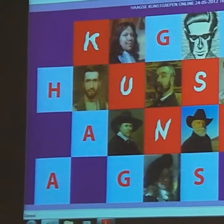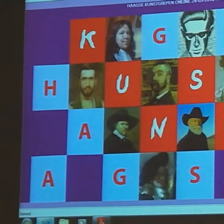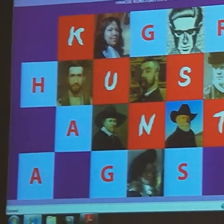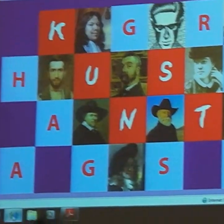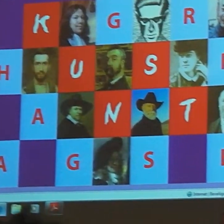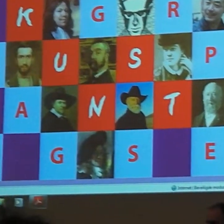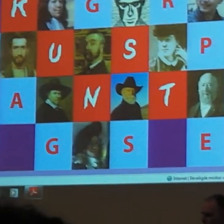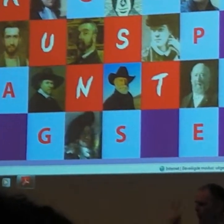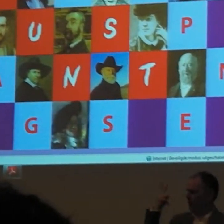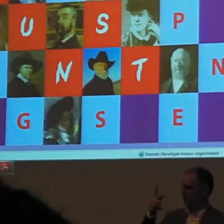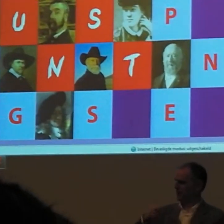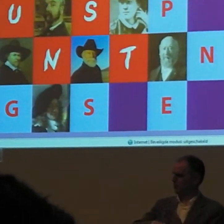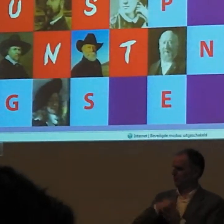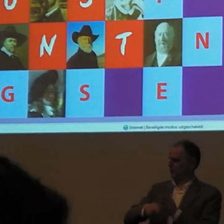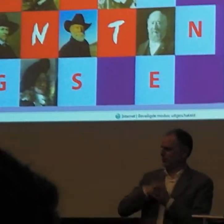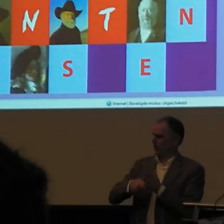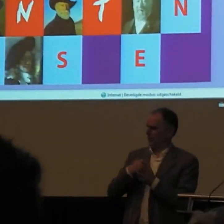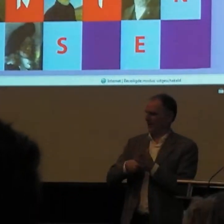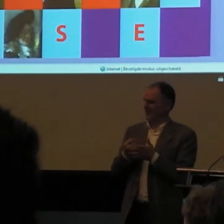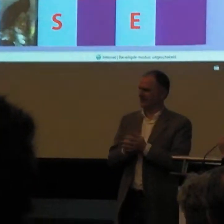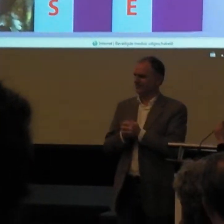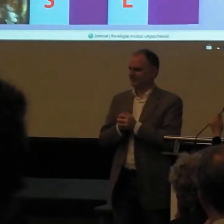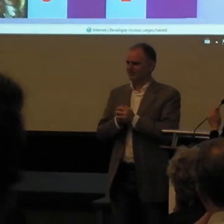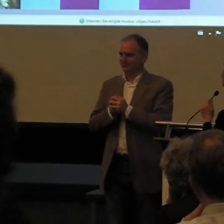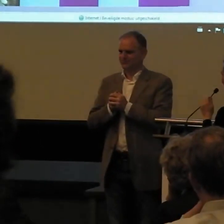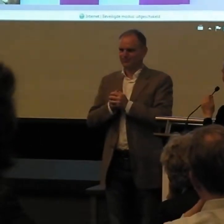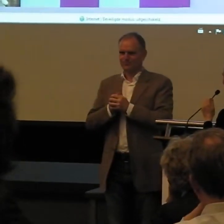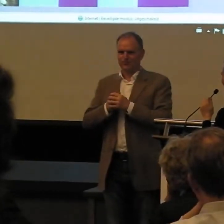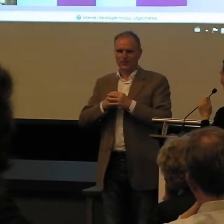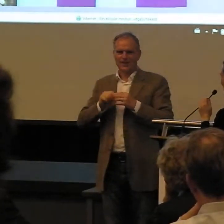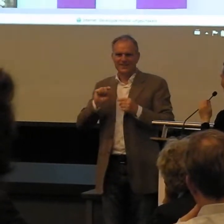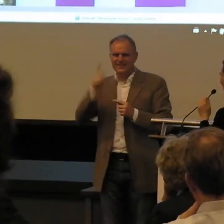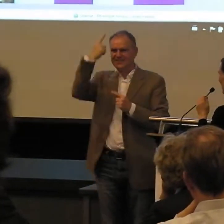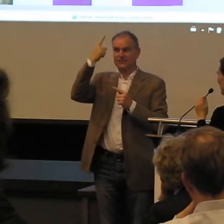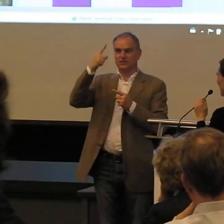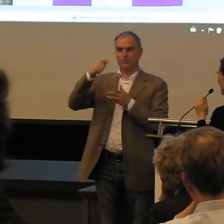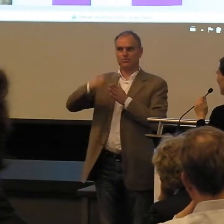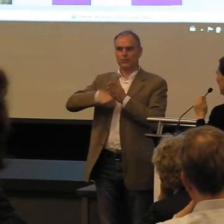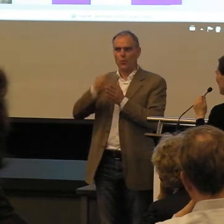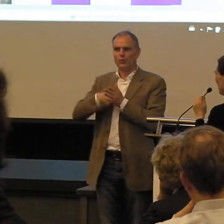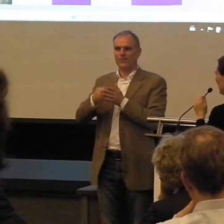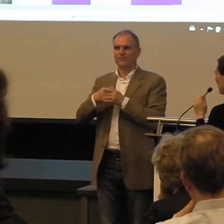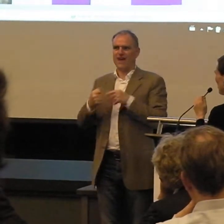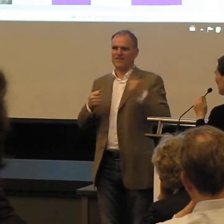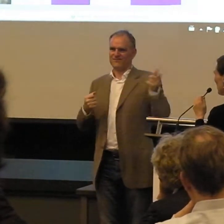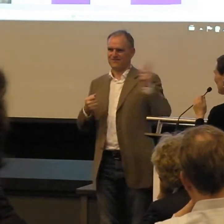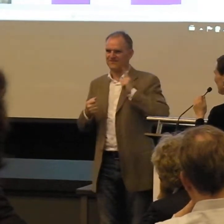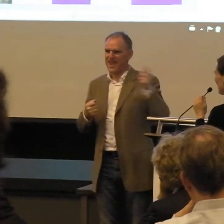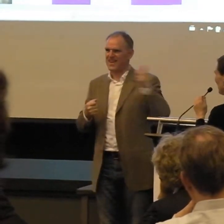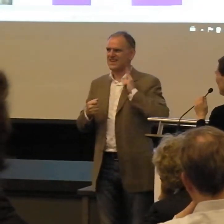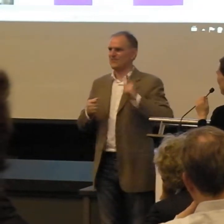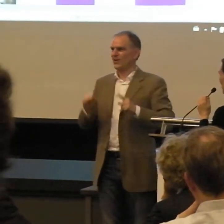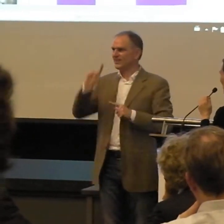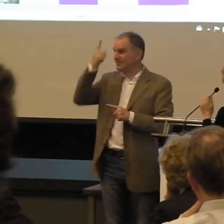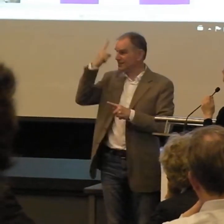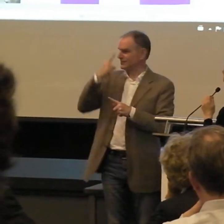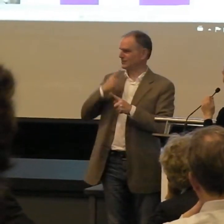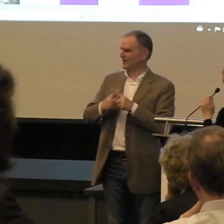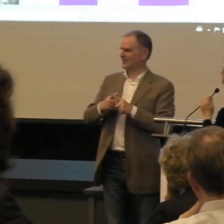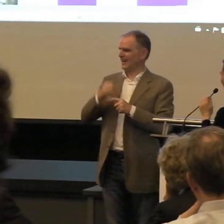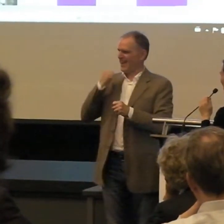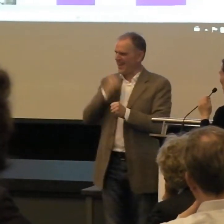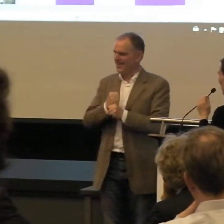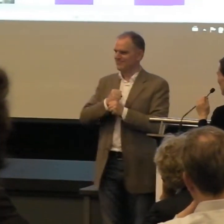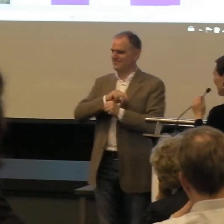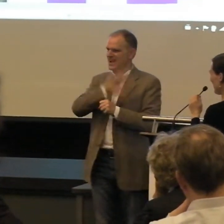van Ruud en mij eigenlijk het eerste project is. Het eerste project wat wij